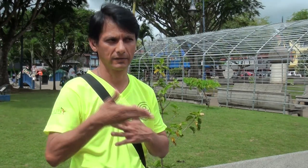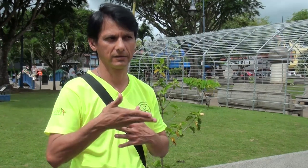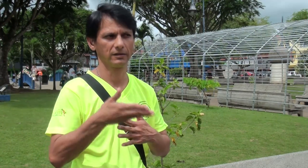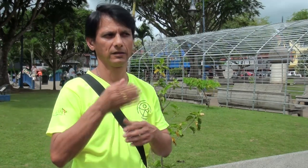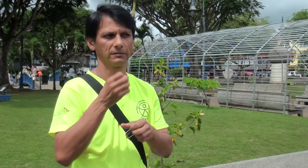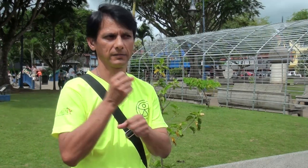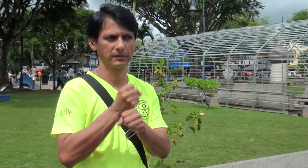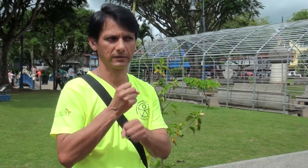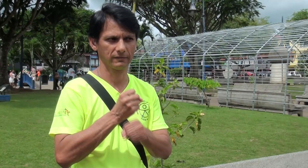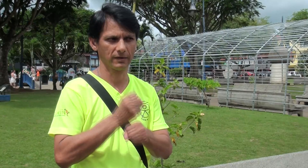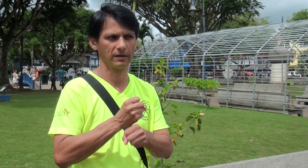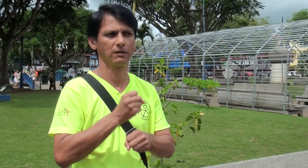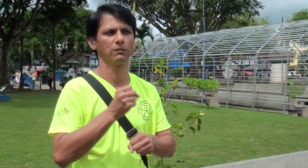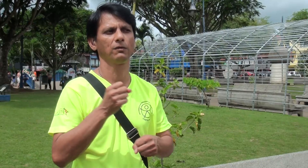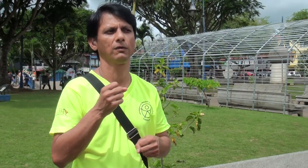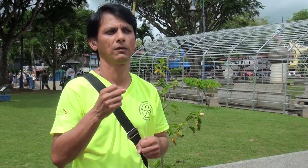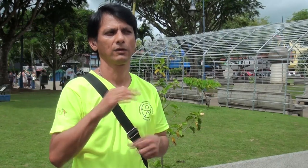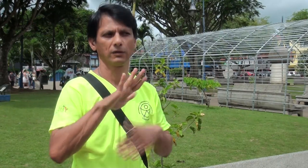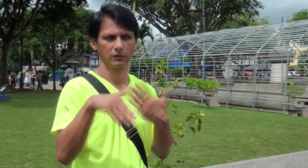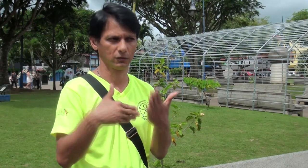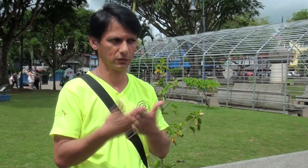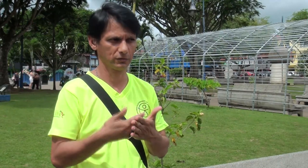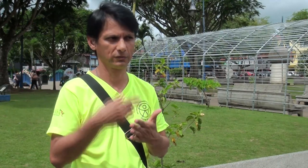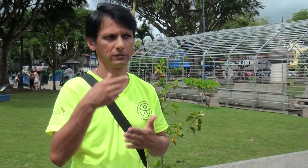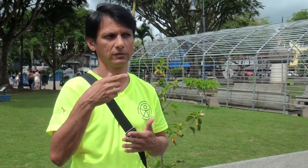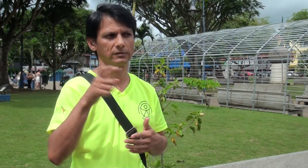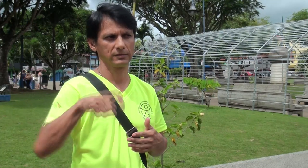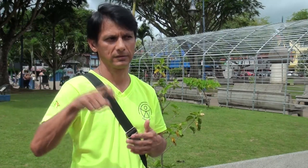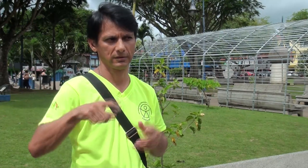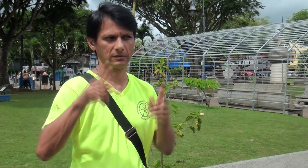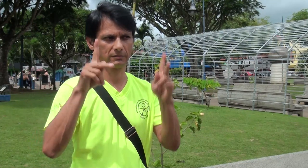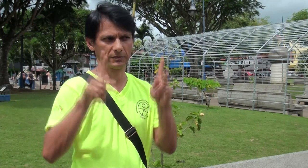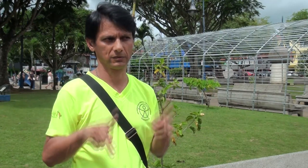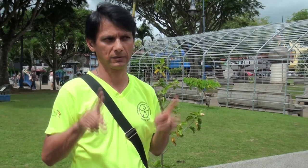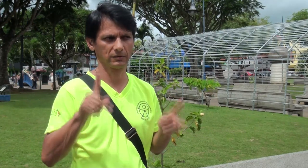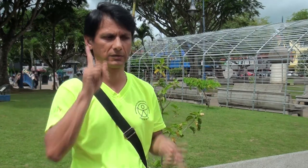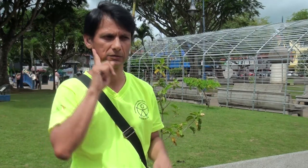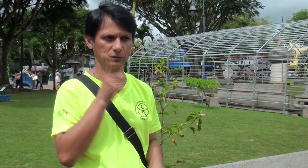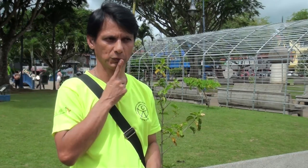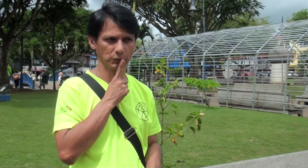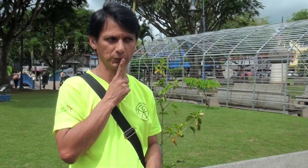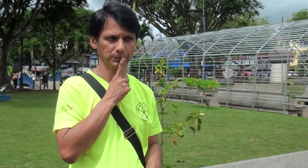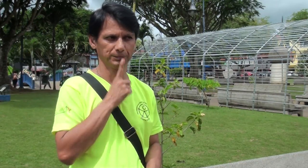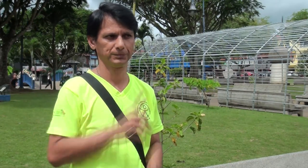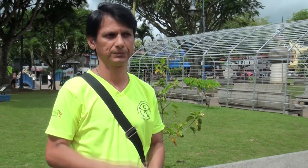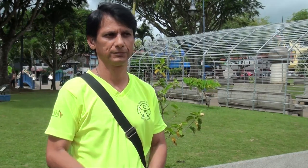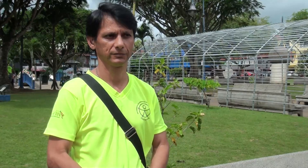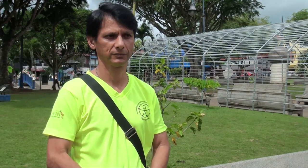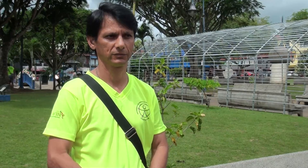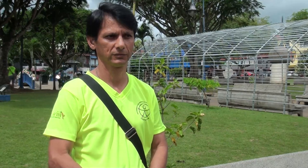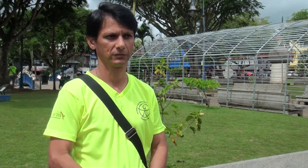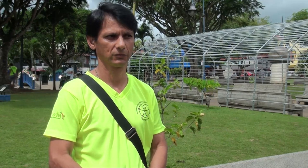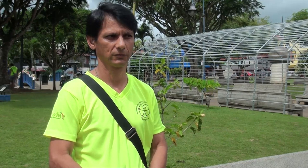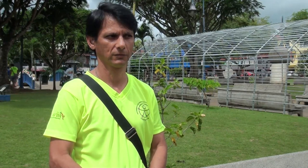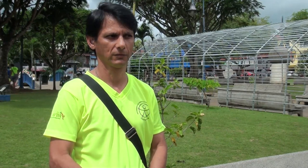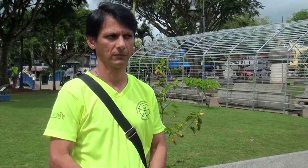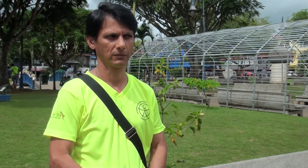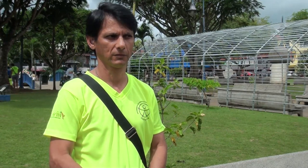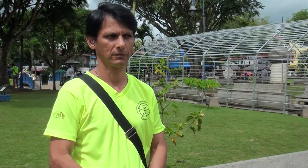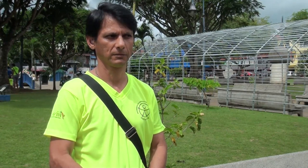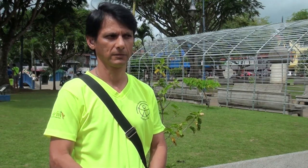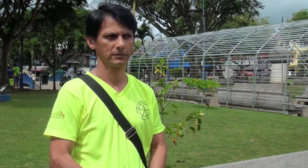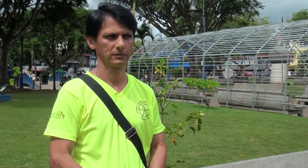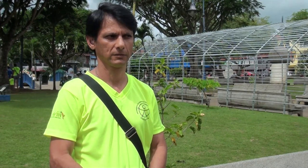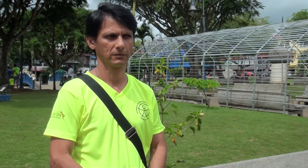accesibilidad para el trabajo y para todas las necesidades de las personas sordas. Aquí en Pérez hay un grupo,